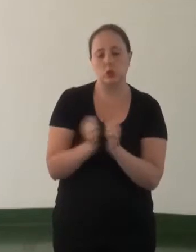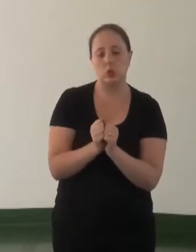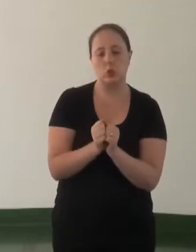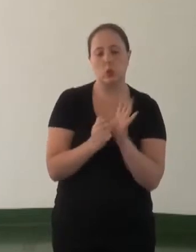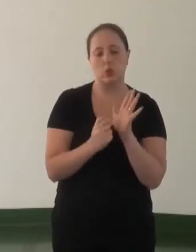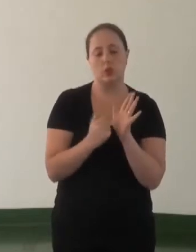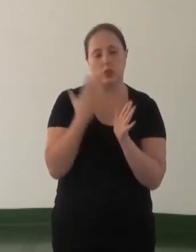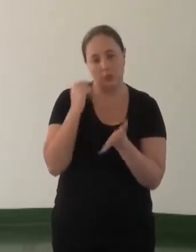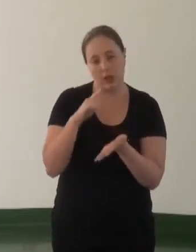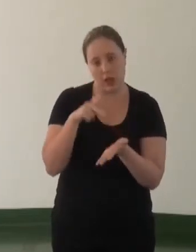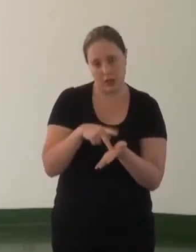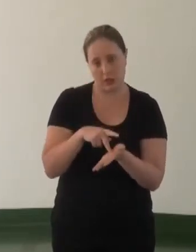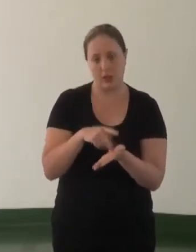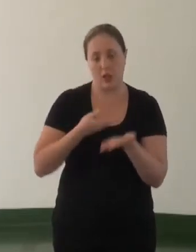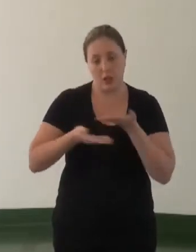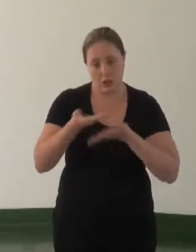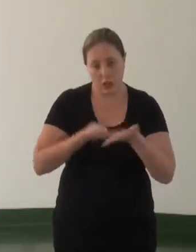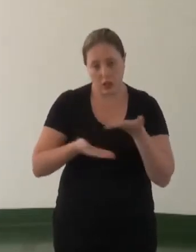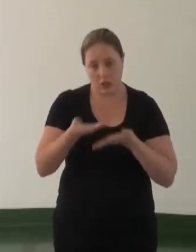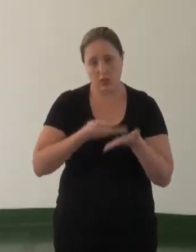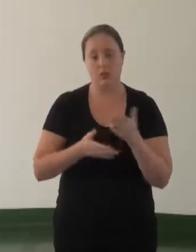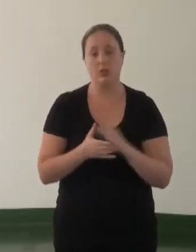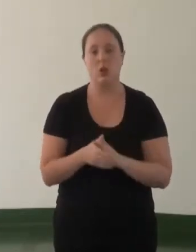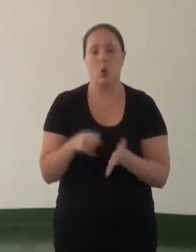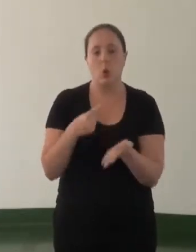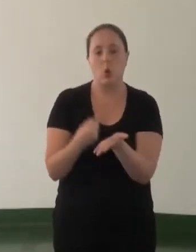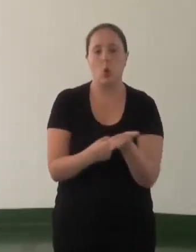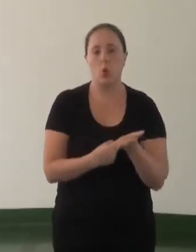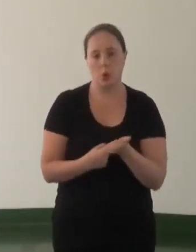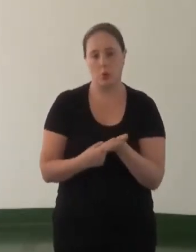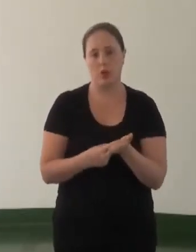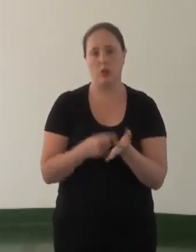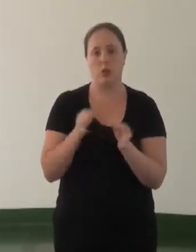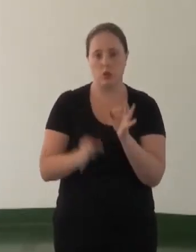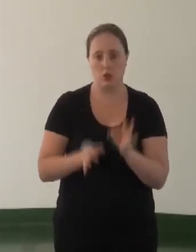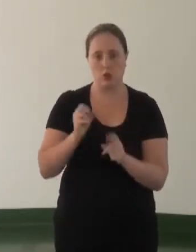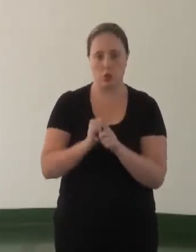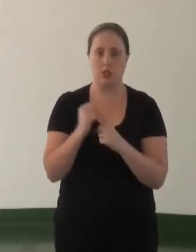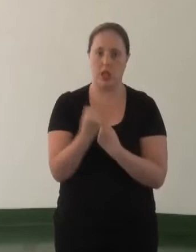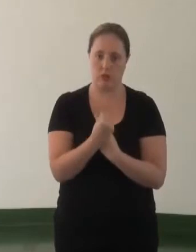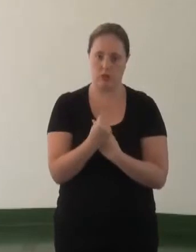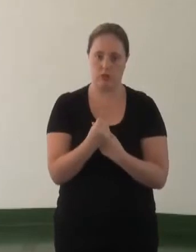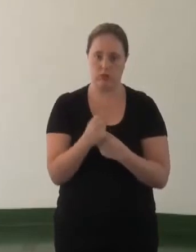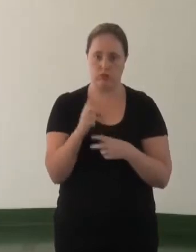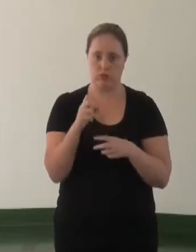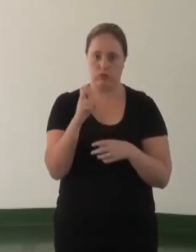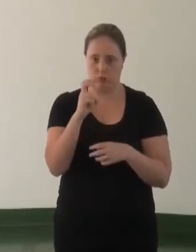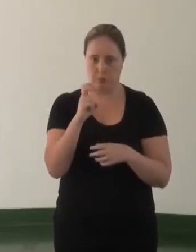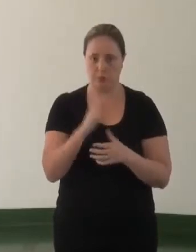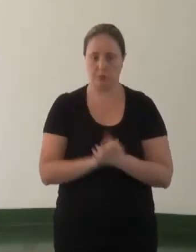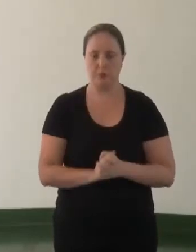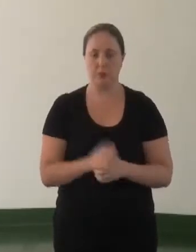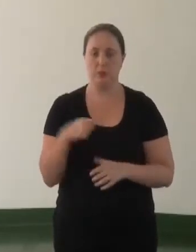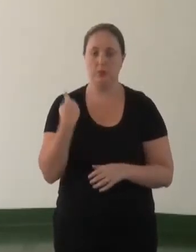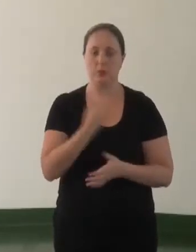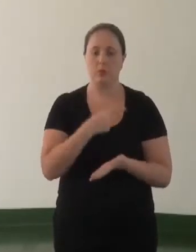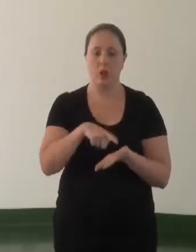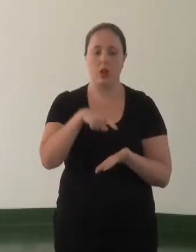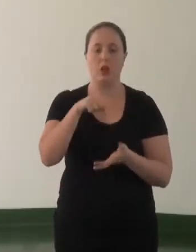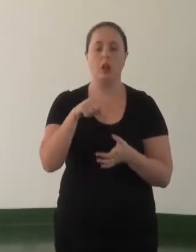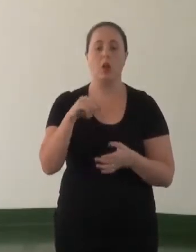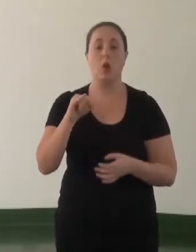realidade. Interação, compromisso com a justiça social. E aí nós destacamos as